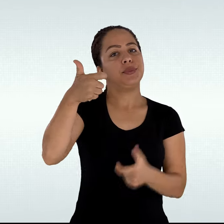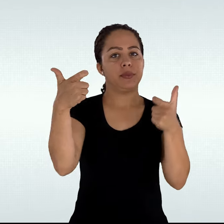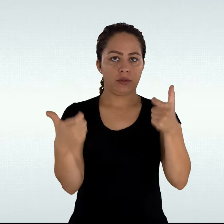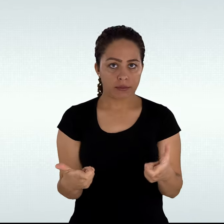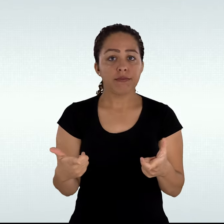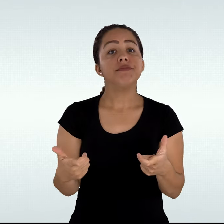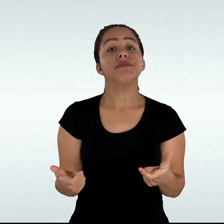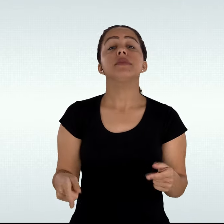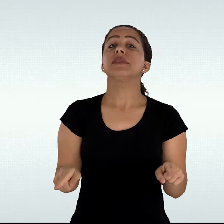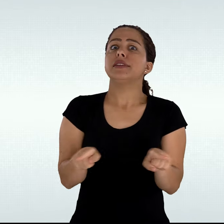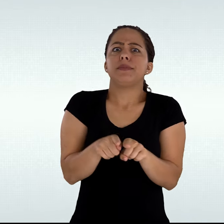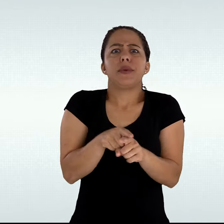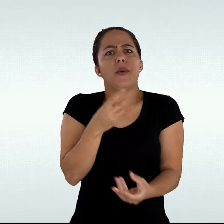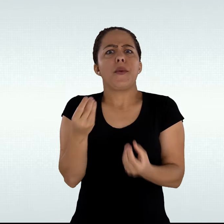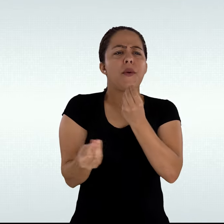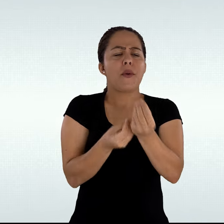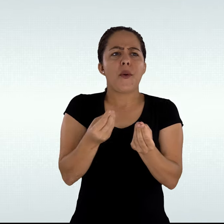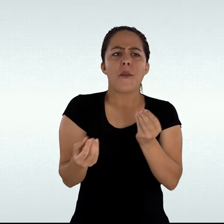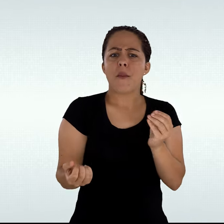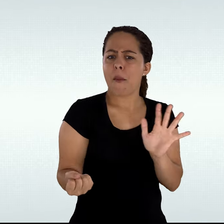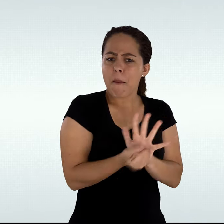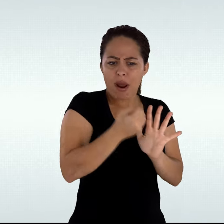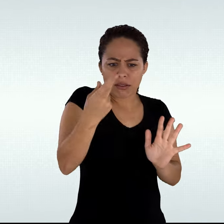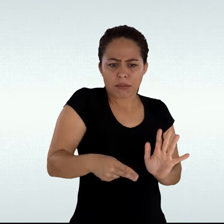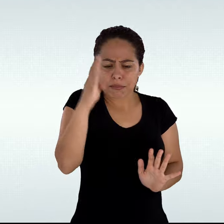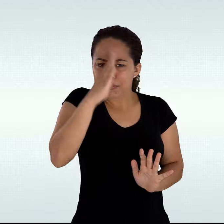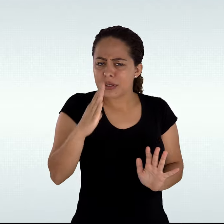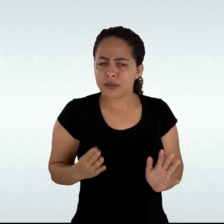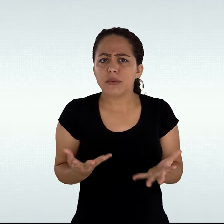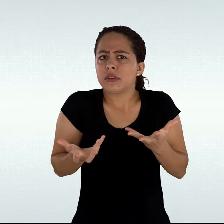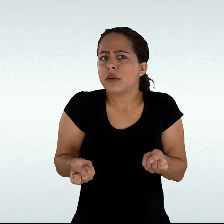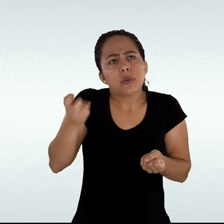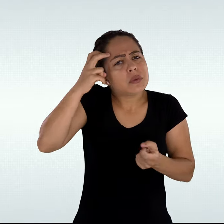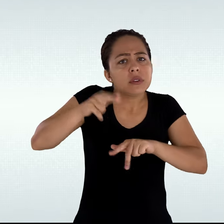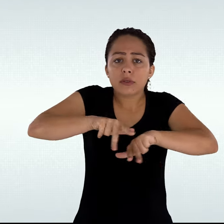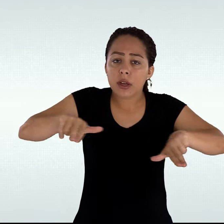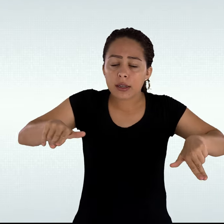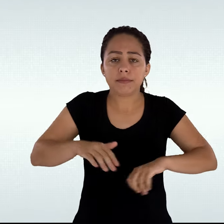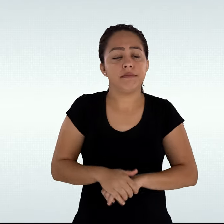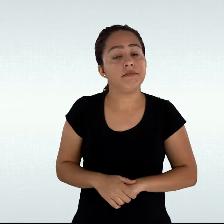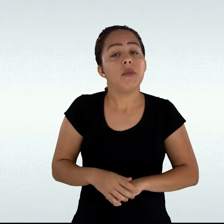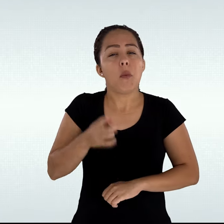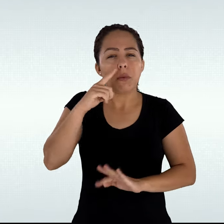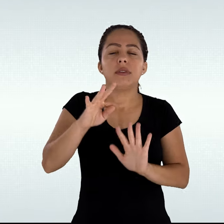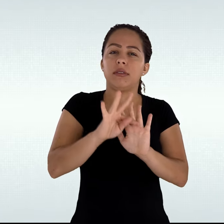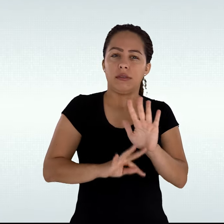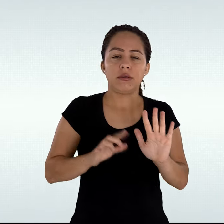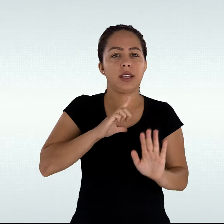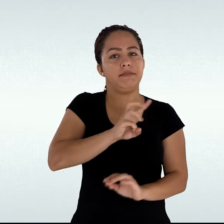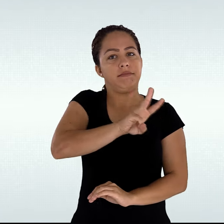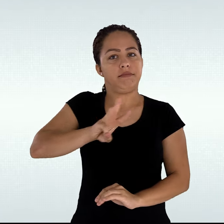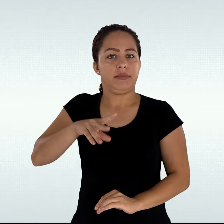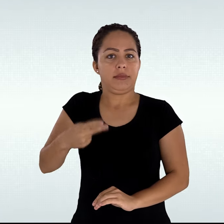o multiculturalismo e a miscigenação. Disponível no link constado no texto original deste audiobook.